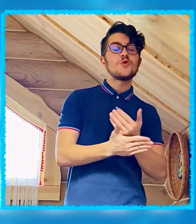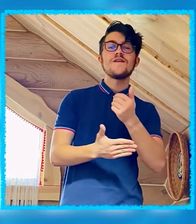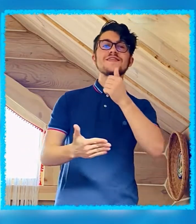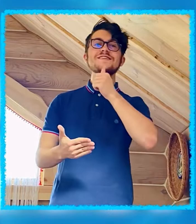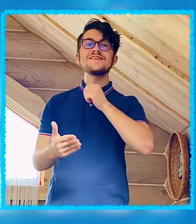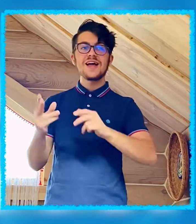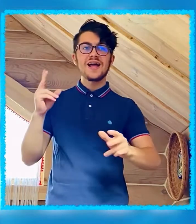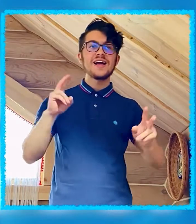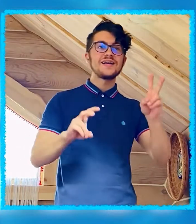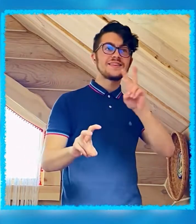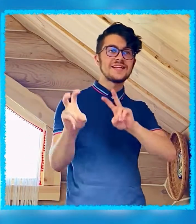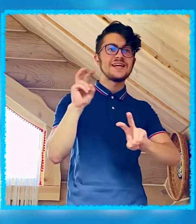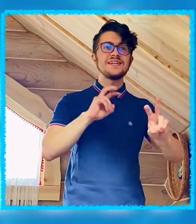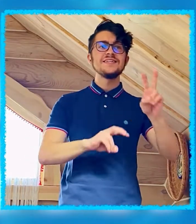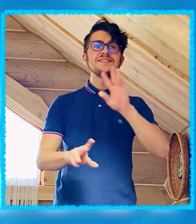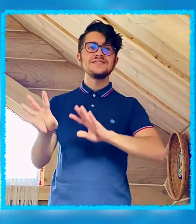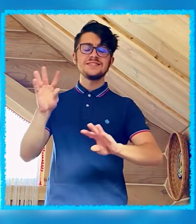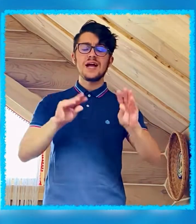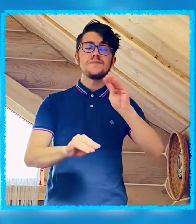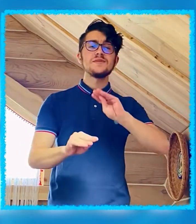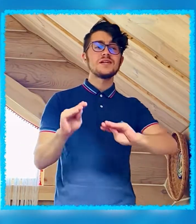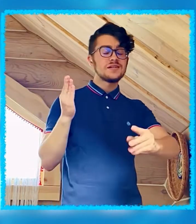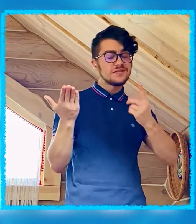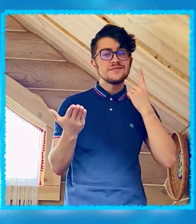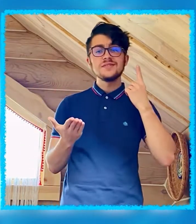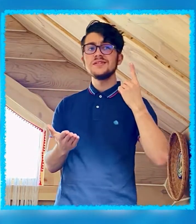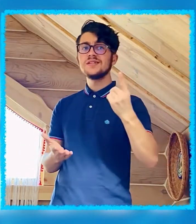Новый краш-тест